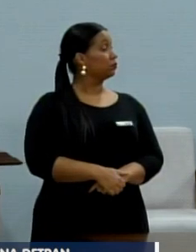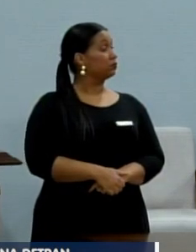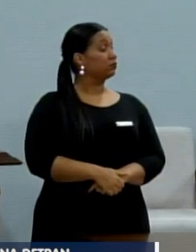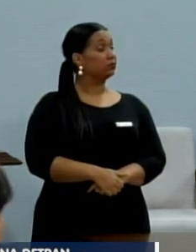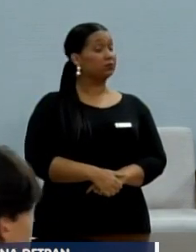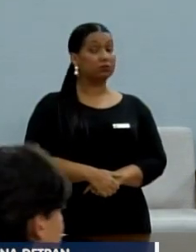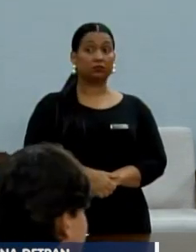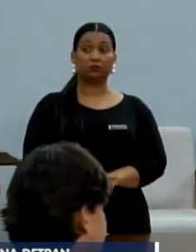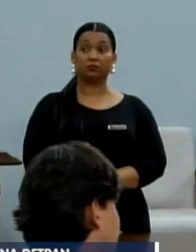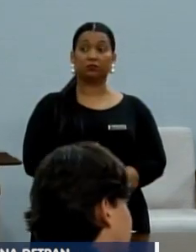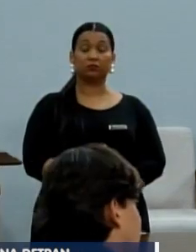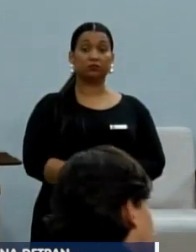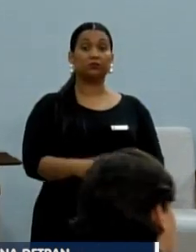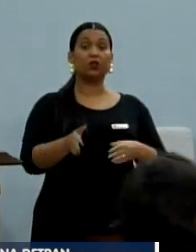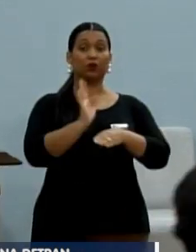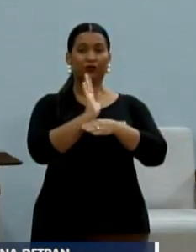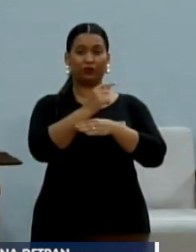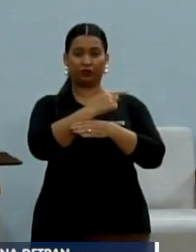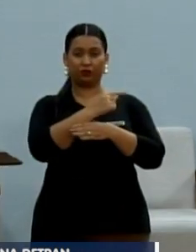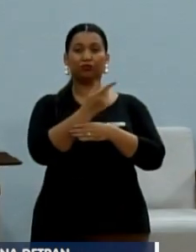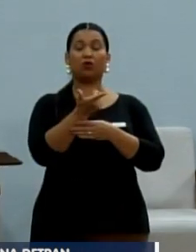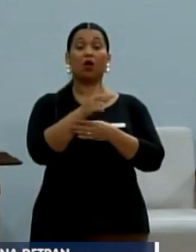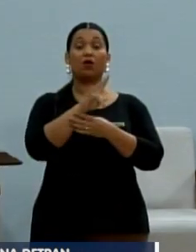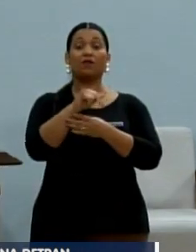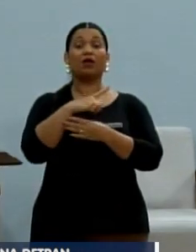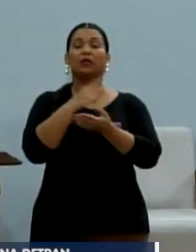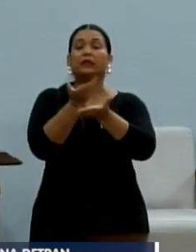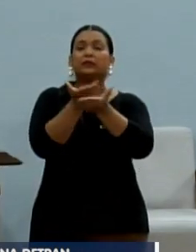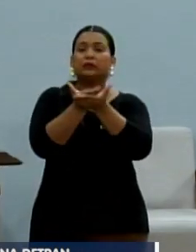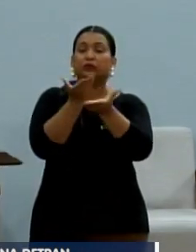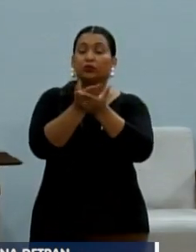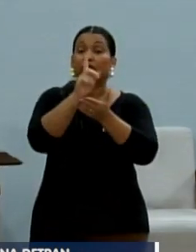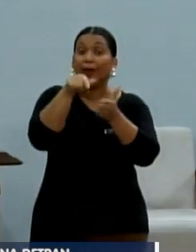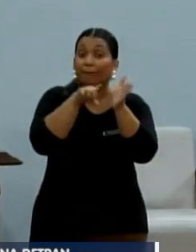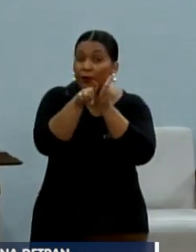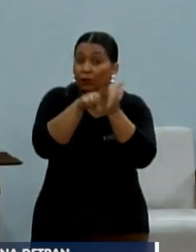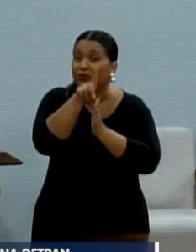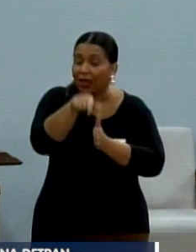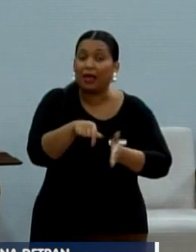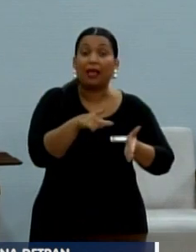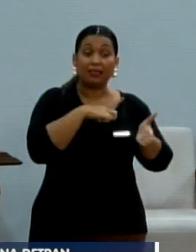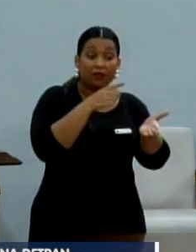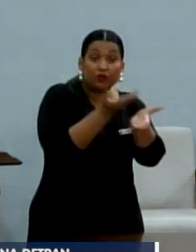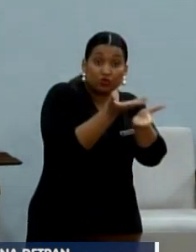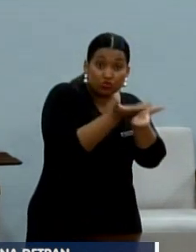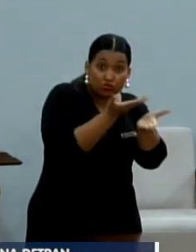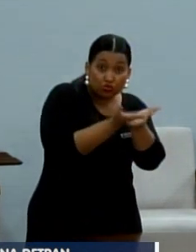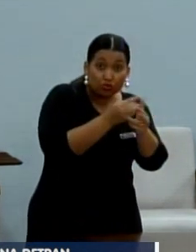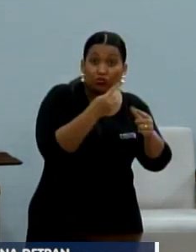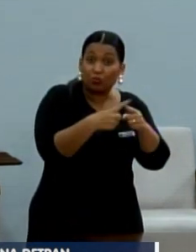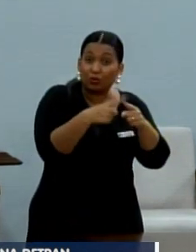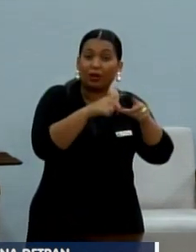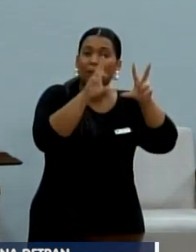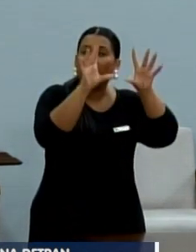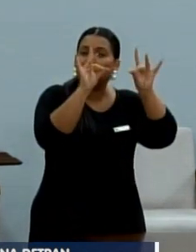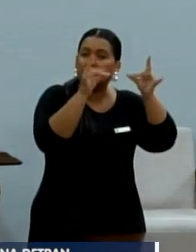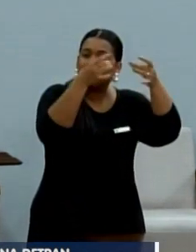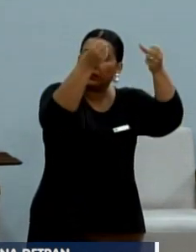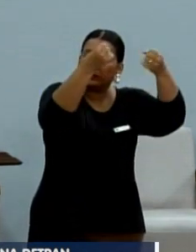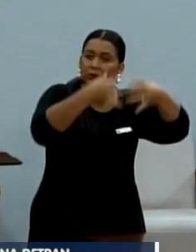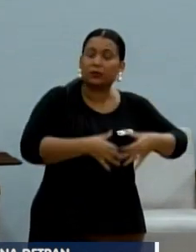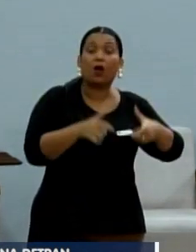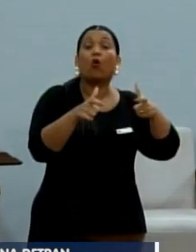Bom, enquanto entra o vídeo lá, houveram estudos, a pergunta é, houveram estudos para definir os